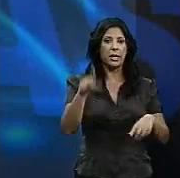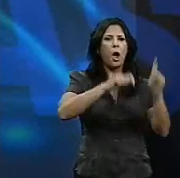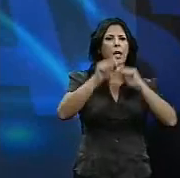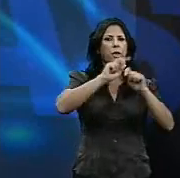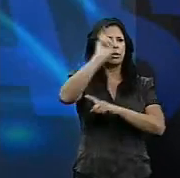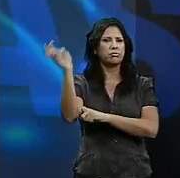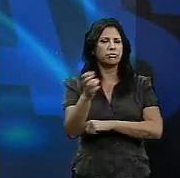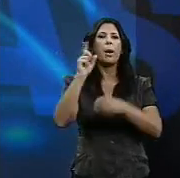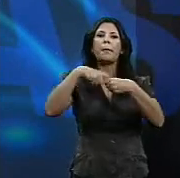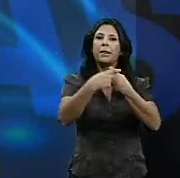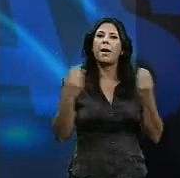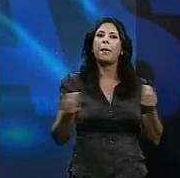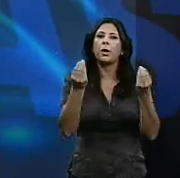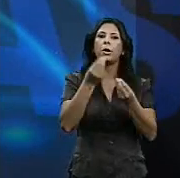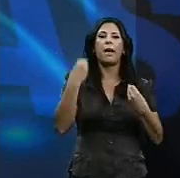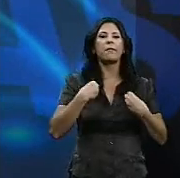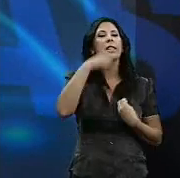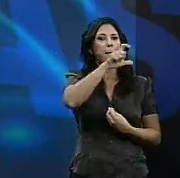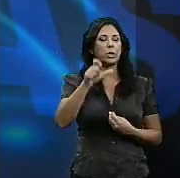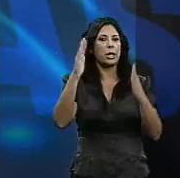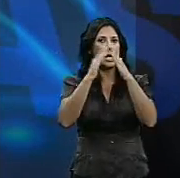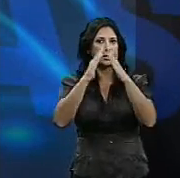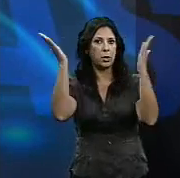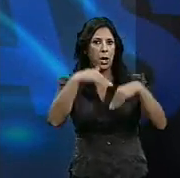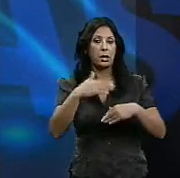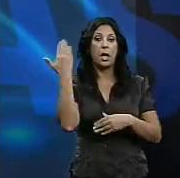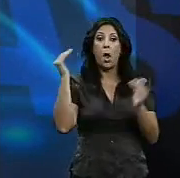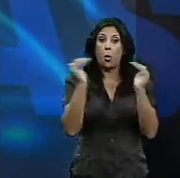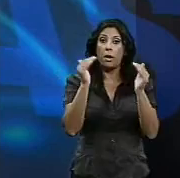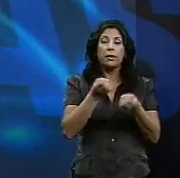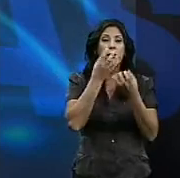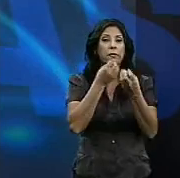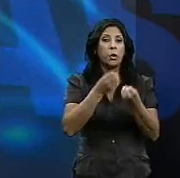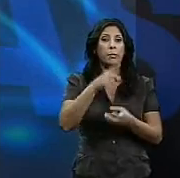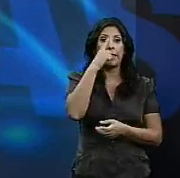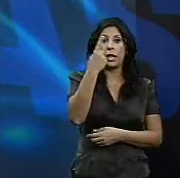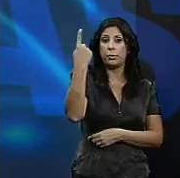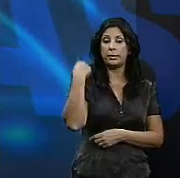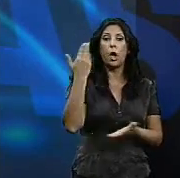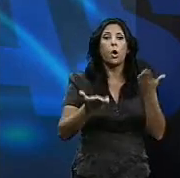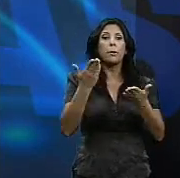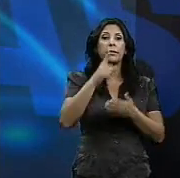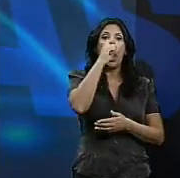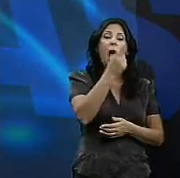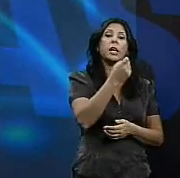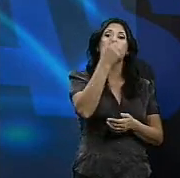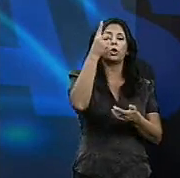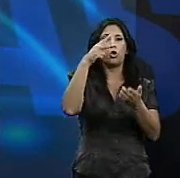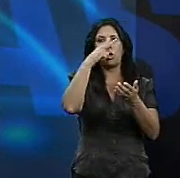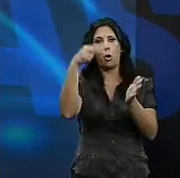en la mejora de la vida de estas personas. El jueves nos presentaban un informe del año anterior y su comparativa con 2009 en el que se ha